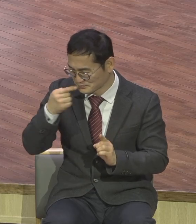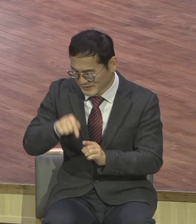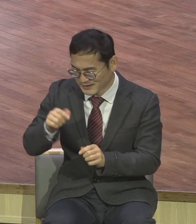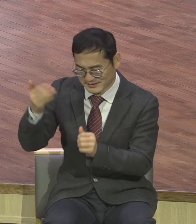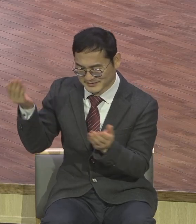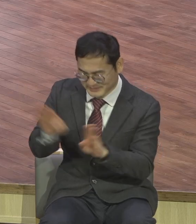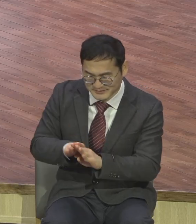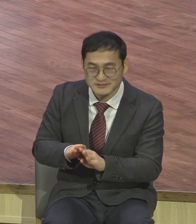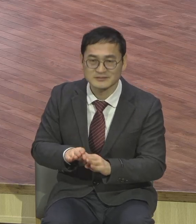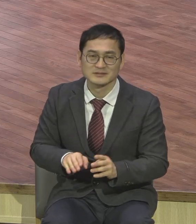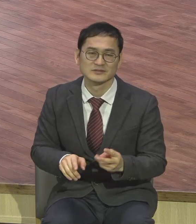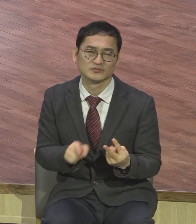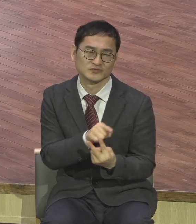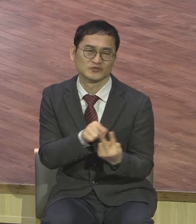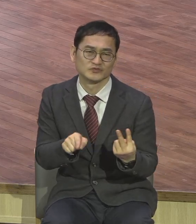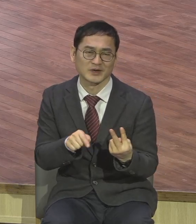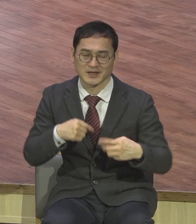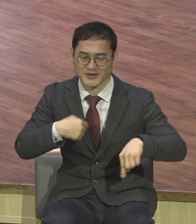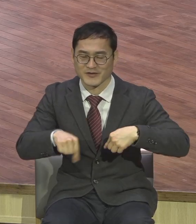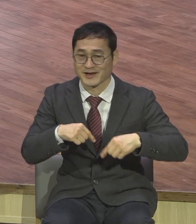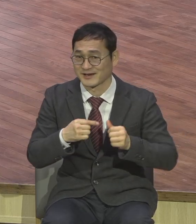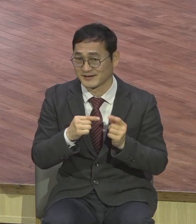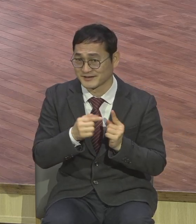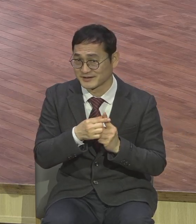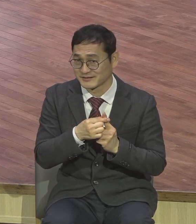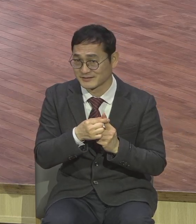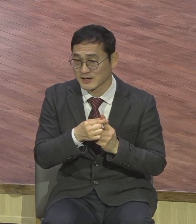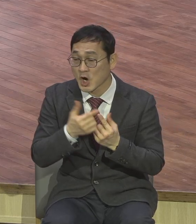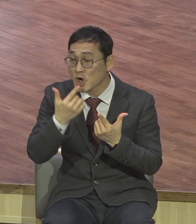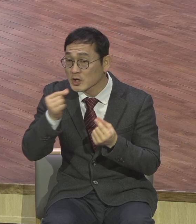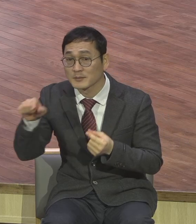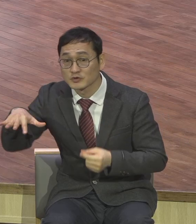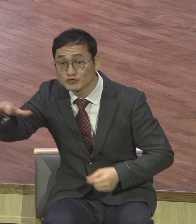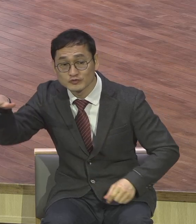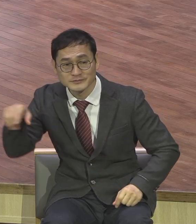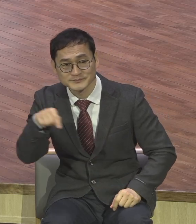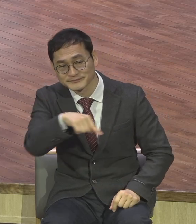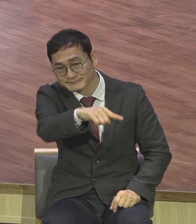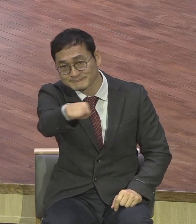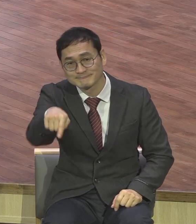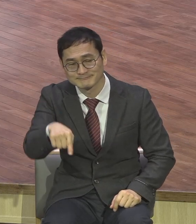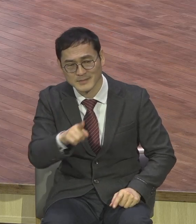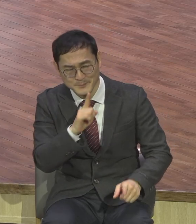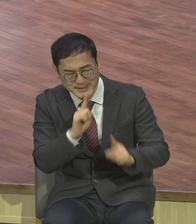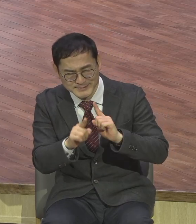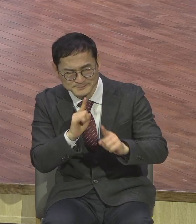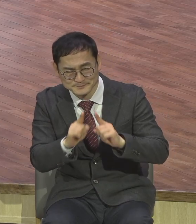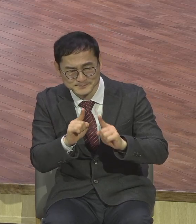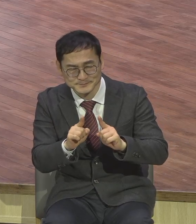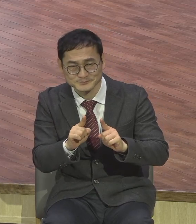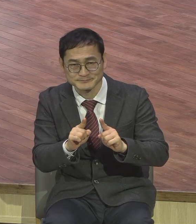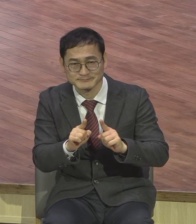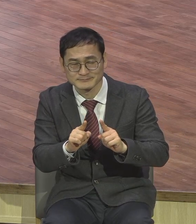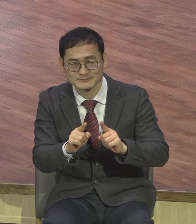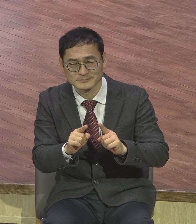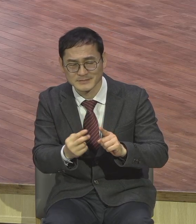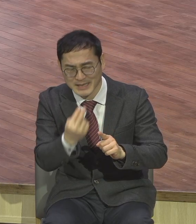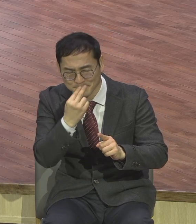쫓아내주고 이렇게 치유하고 꼭 죽같은 말씀 주는데 삐딱하게 예수를 비판하는 사람이 있잖아요 그럼 예수님 보실 때